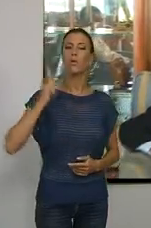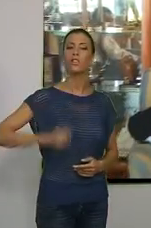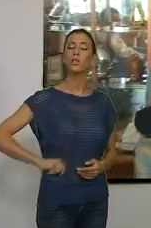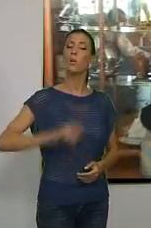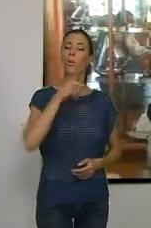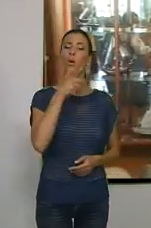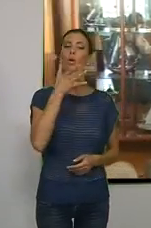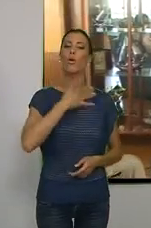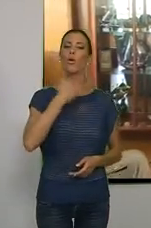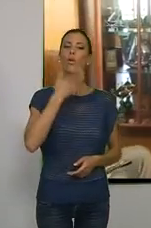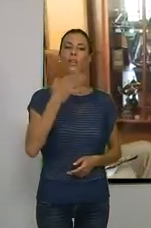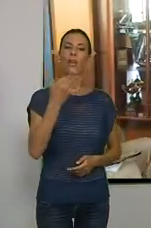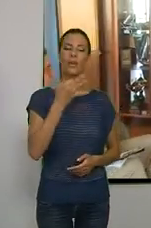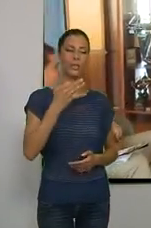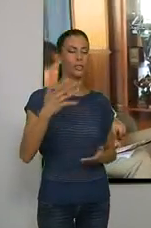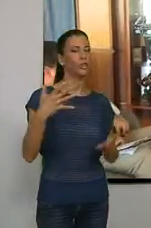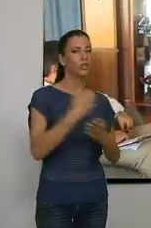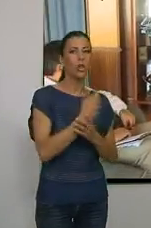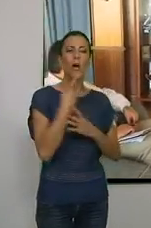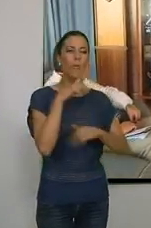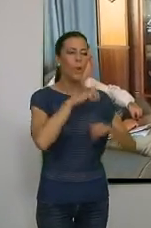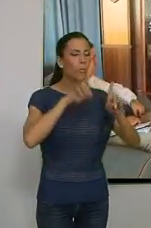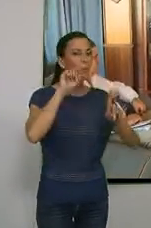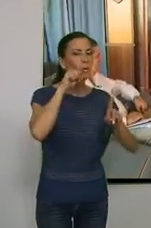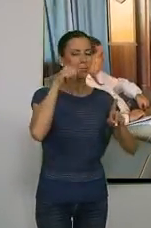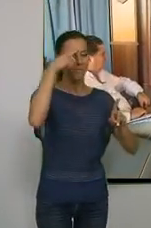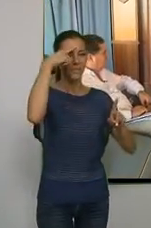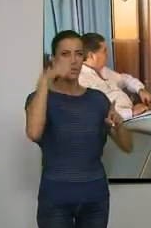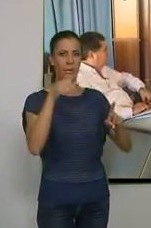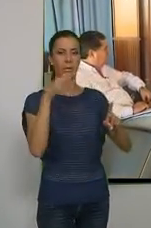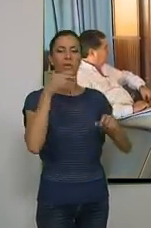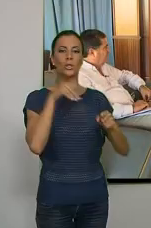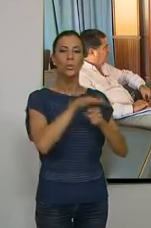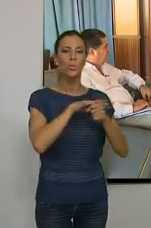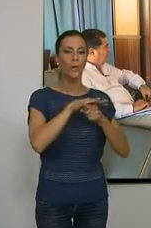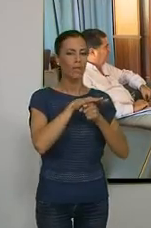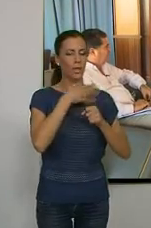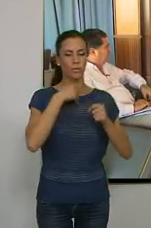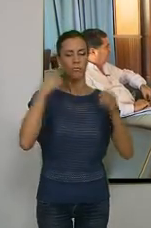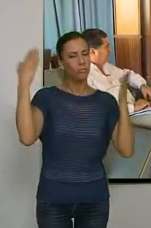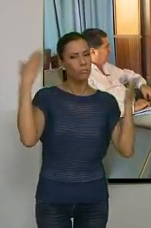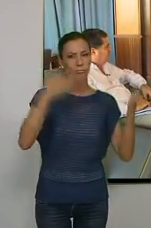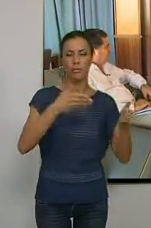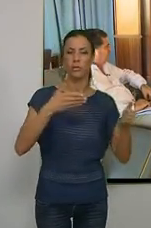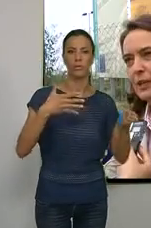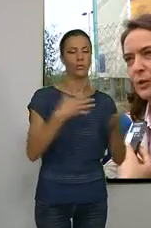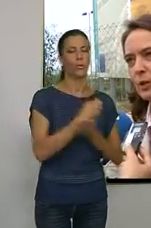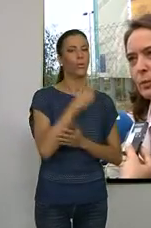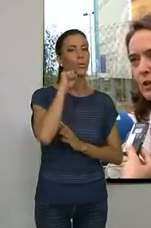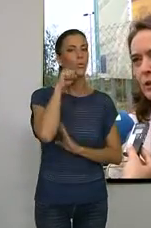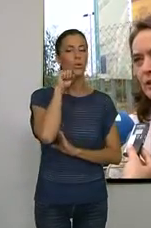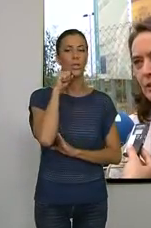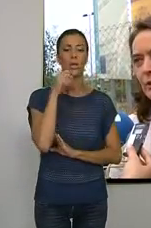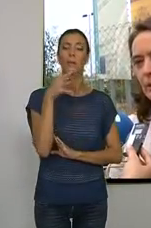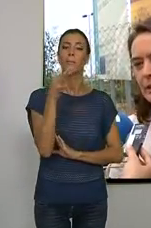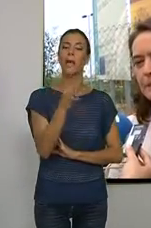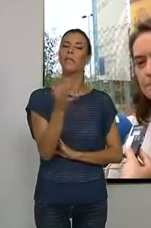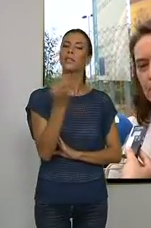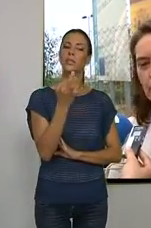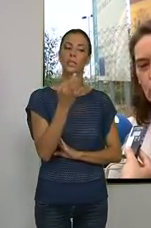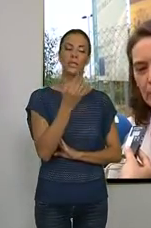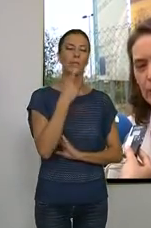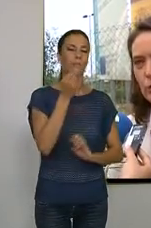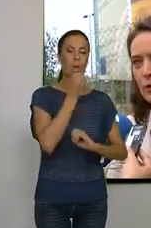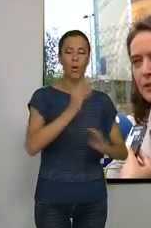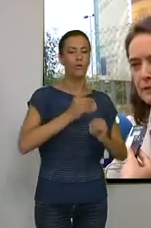conocedora de los problemas de Motril y de la provincia, con una implicación permanente hacia Motril, lo que le hará trabajar por el